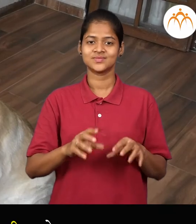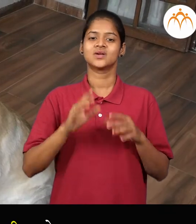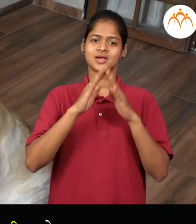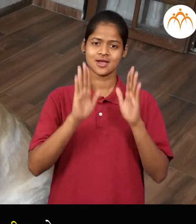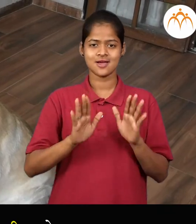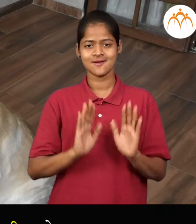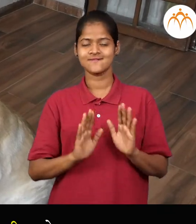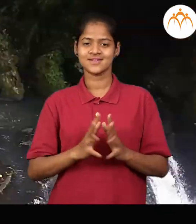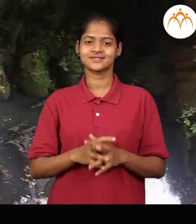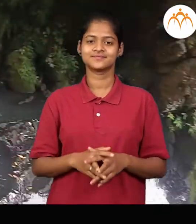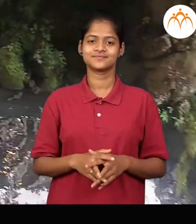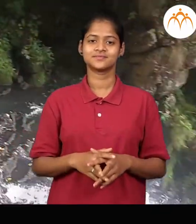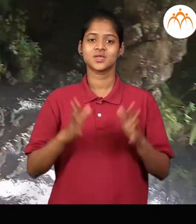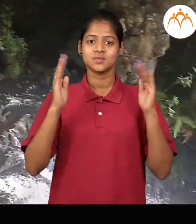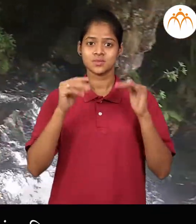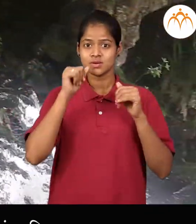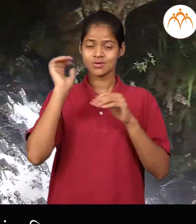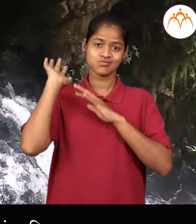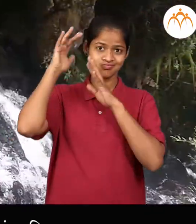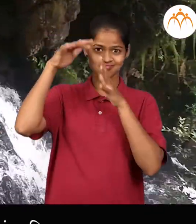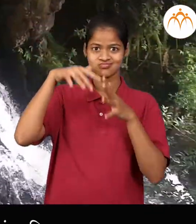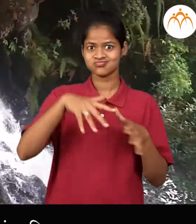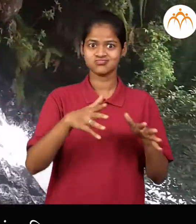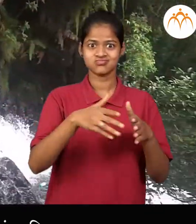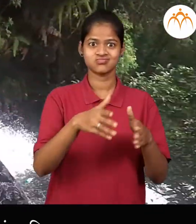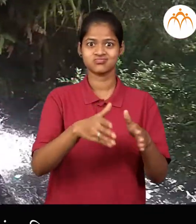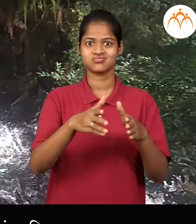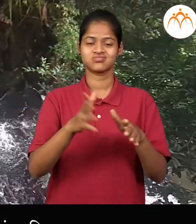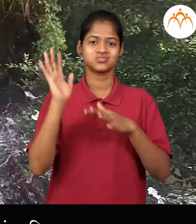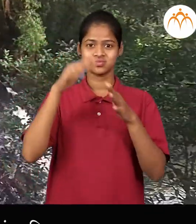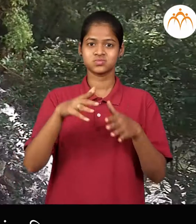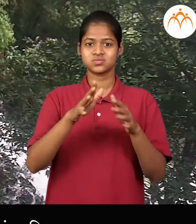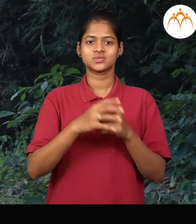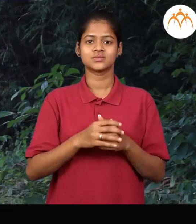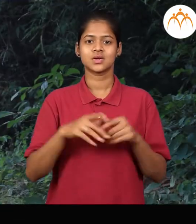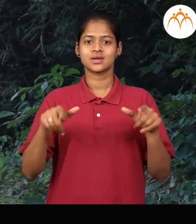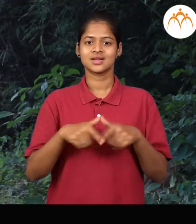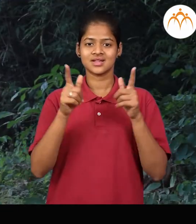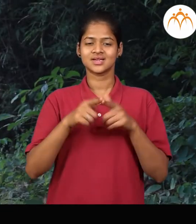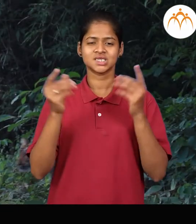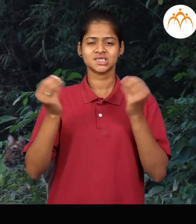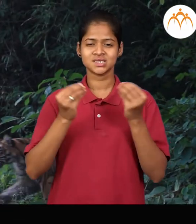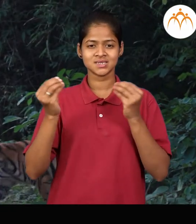प्राणी आहे, धबदबा, पावसालयात, धबदबे सुन्दर दिस्तात, जंगल, काही प्राणी